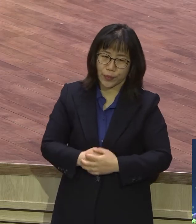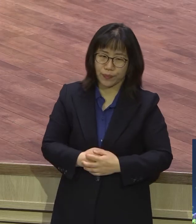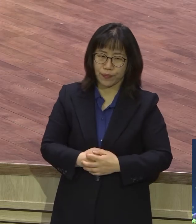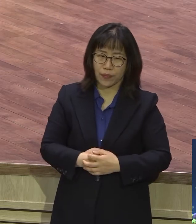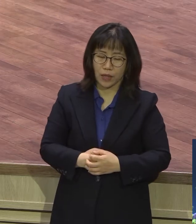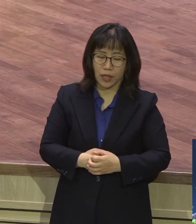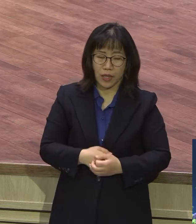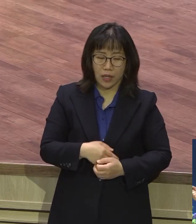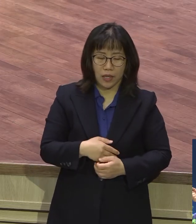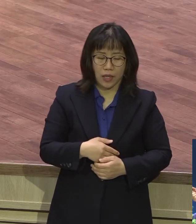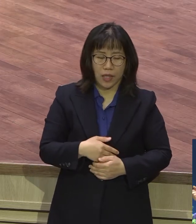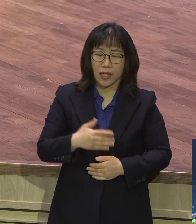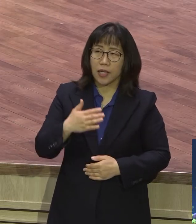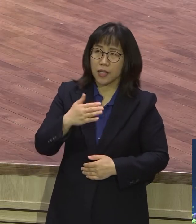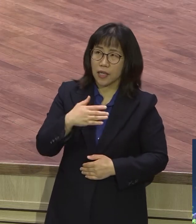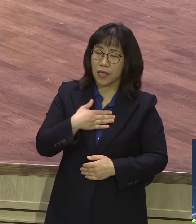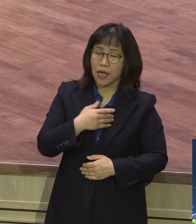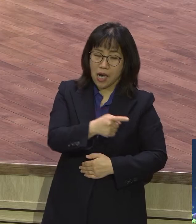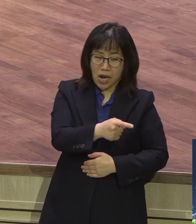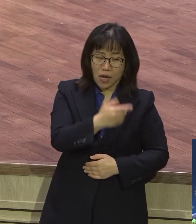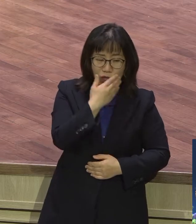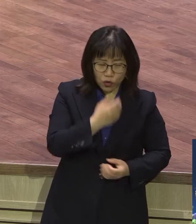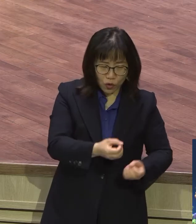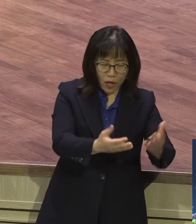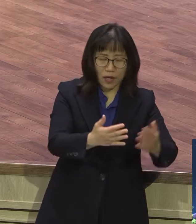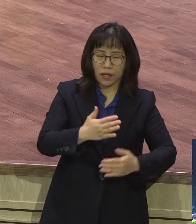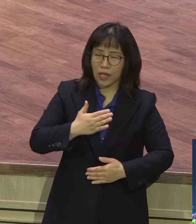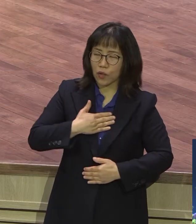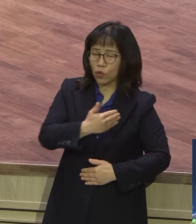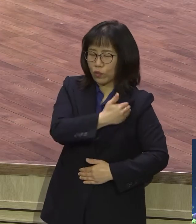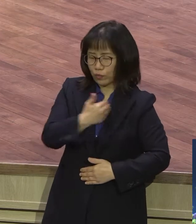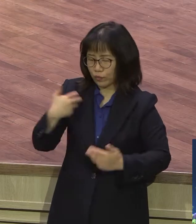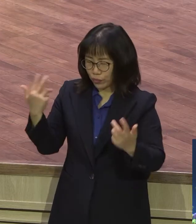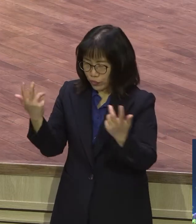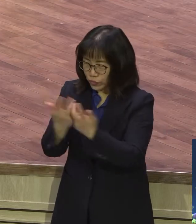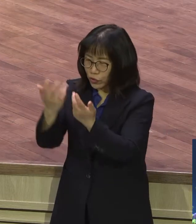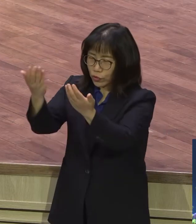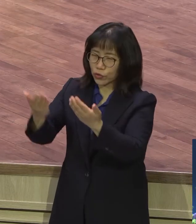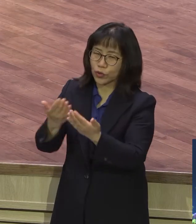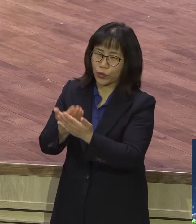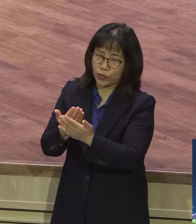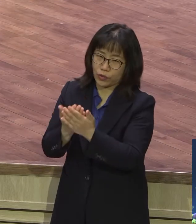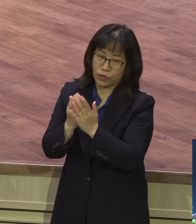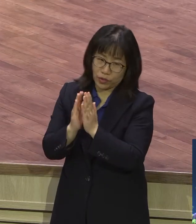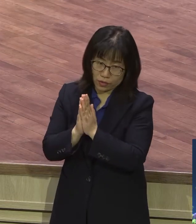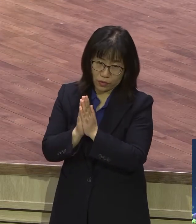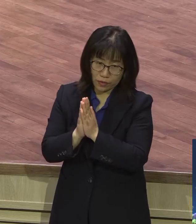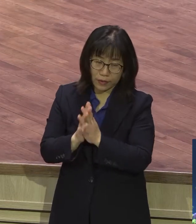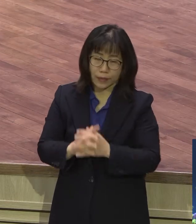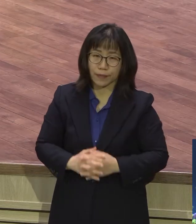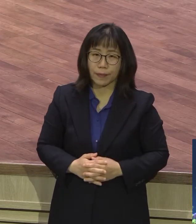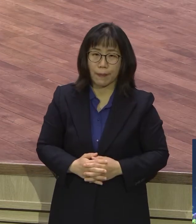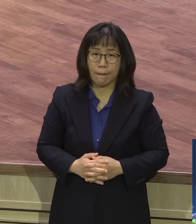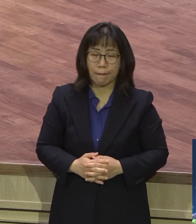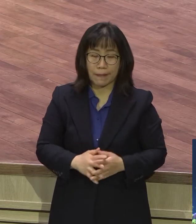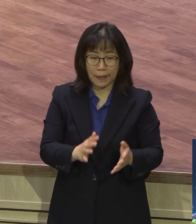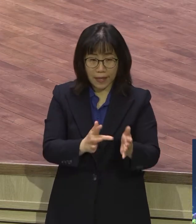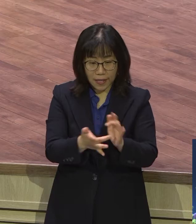열고 하나님 나에게도 부유하여 주옵소서 예수를 잘 믿으면 돈이 없어 짤짤 매고